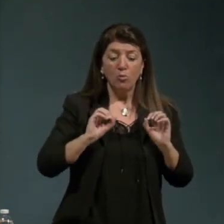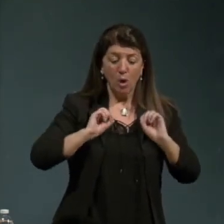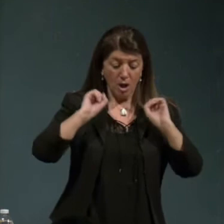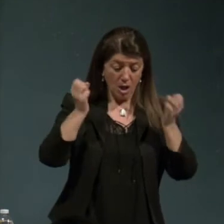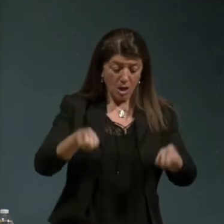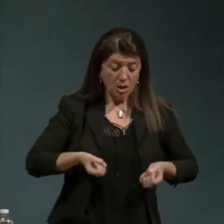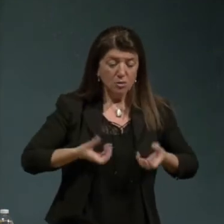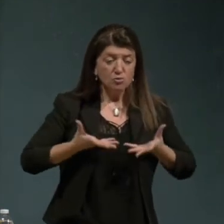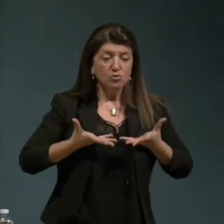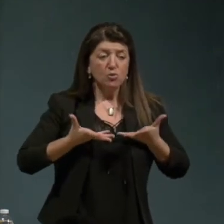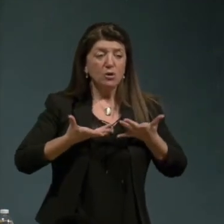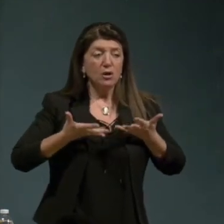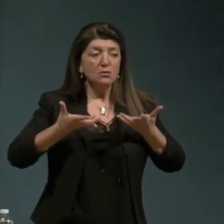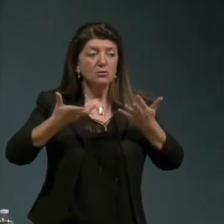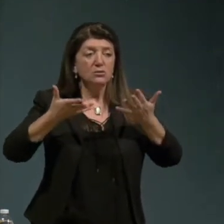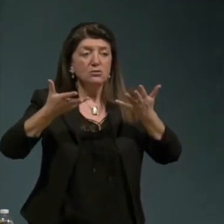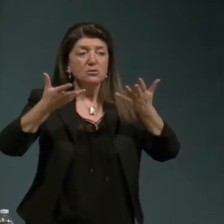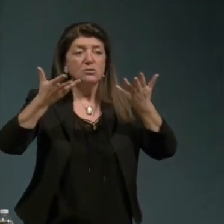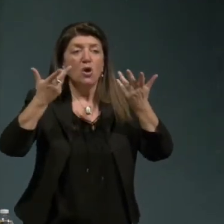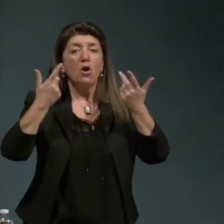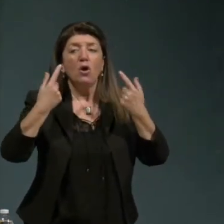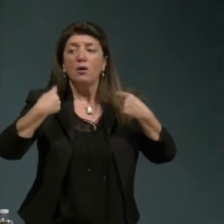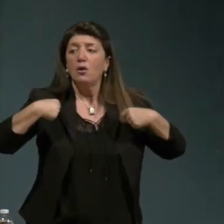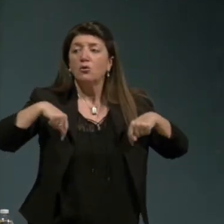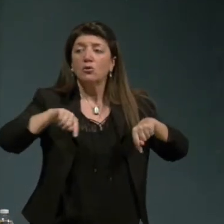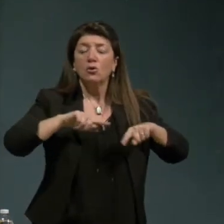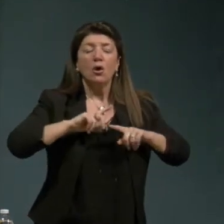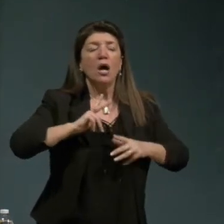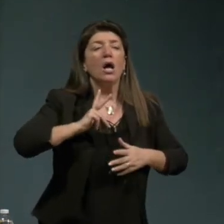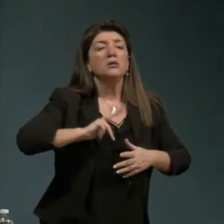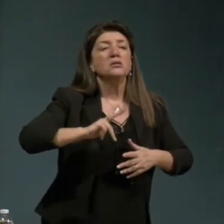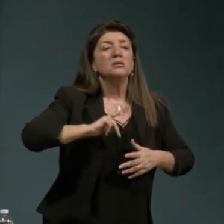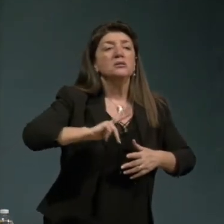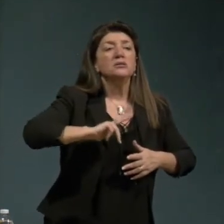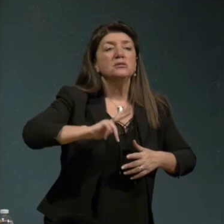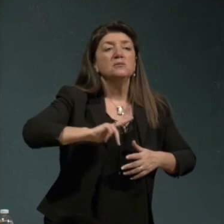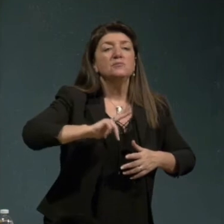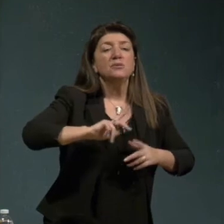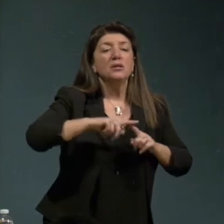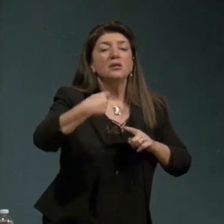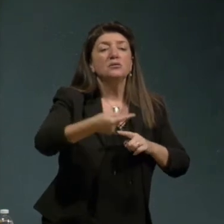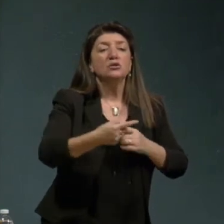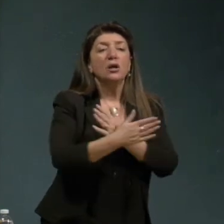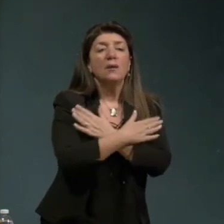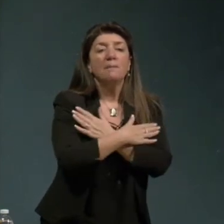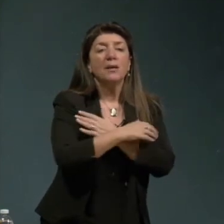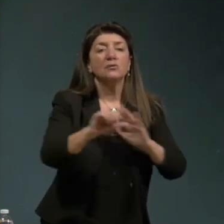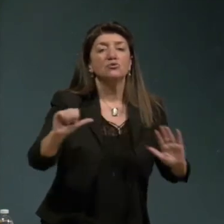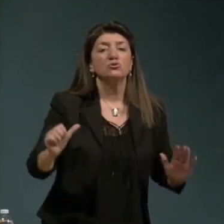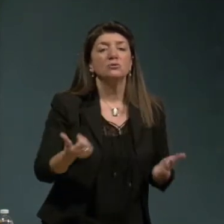in altro modo delle aspirazioni dei maggio 68 ma